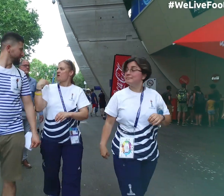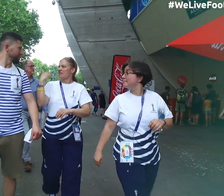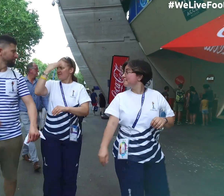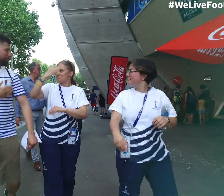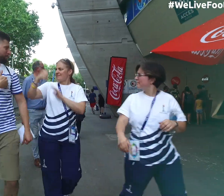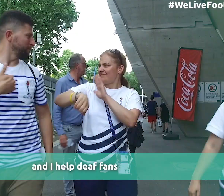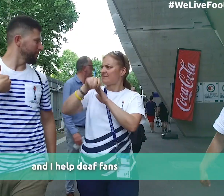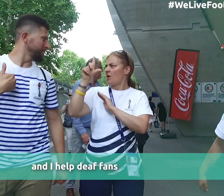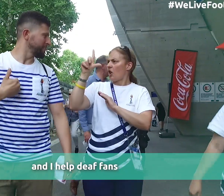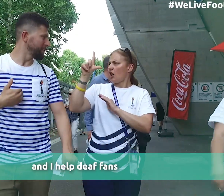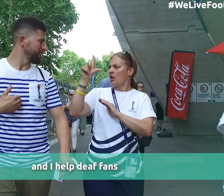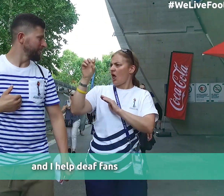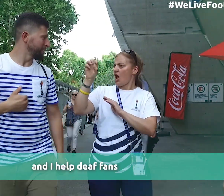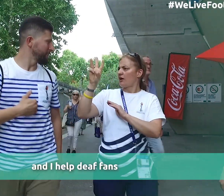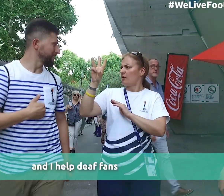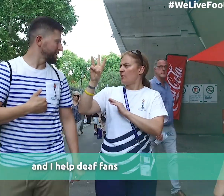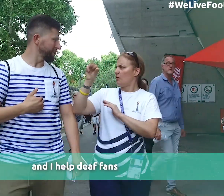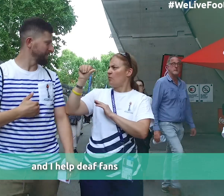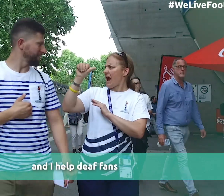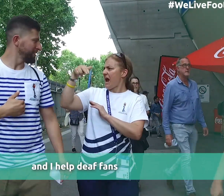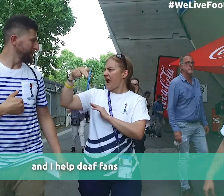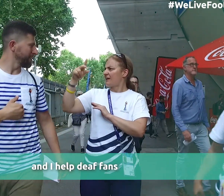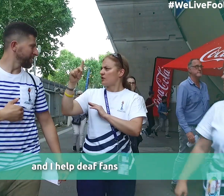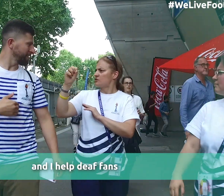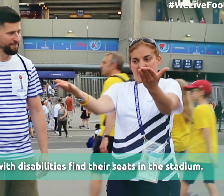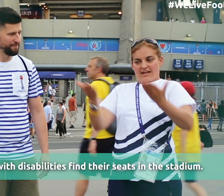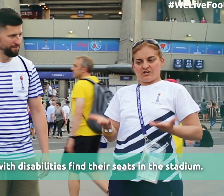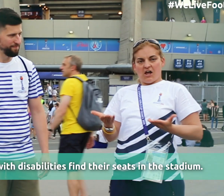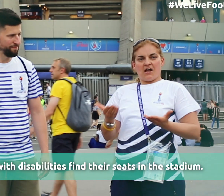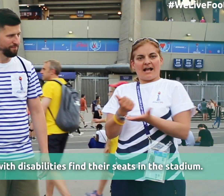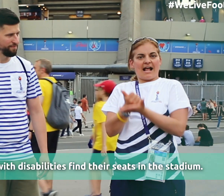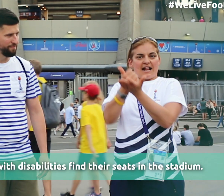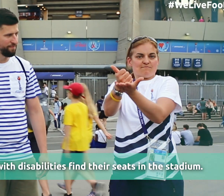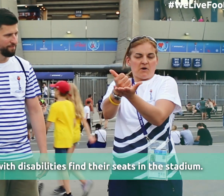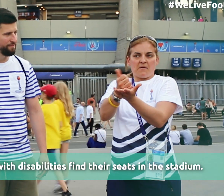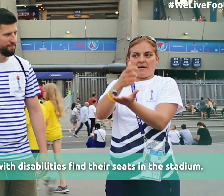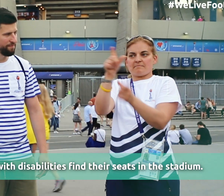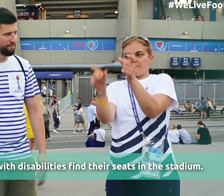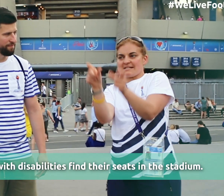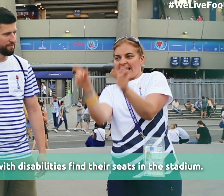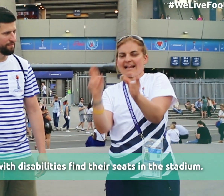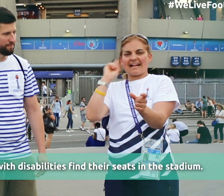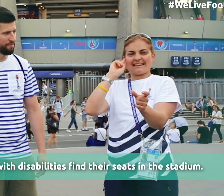I pomagam szanowni i innych z niepełnosprawności znaleźć sześć